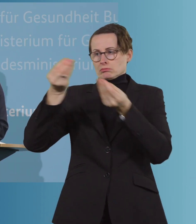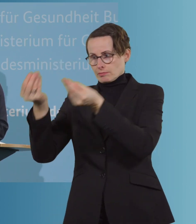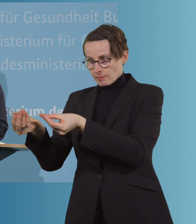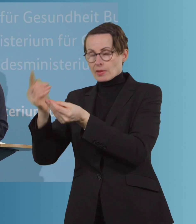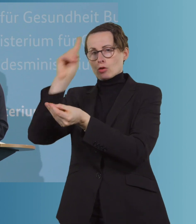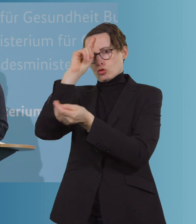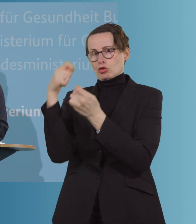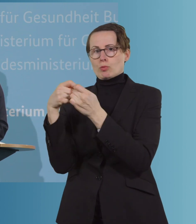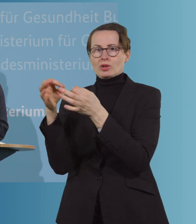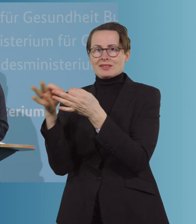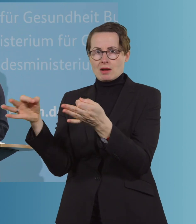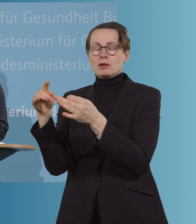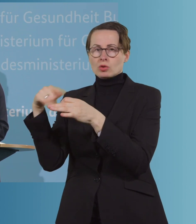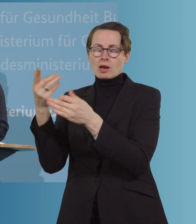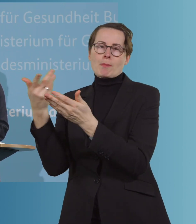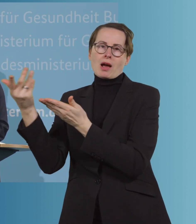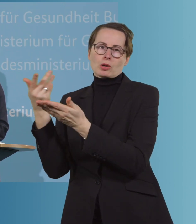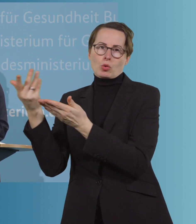werden beraten können. Herr Rienke noch mal.